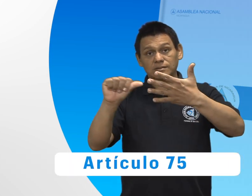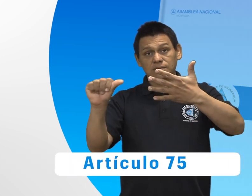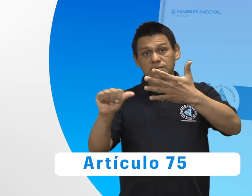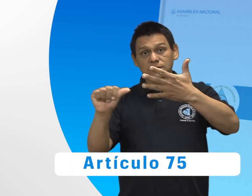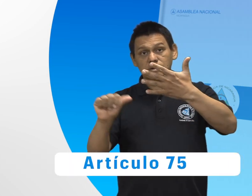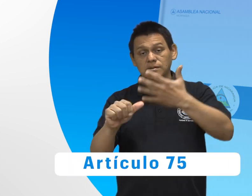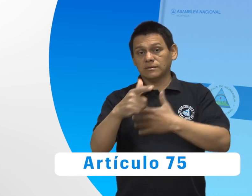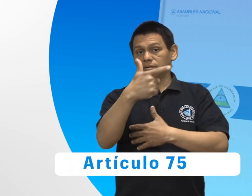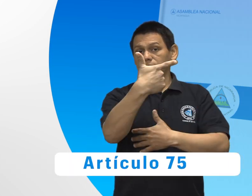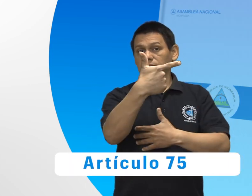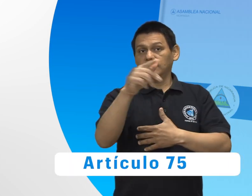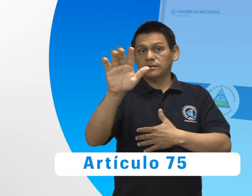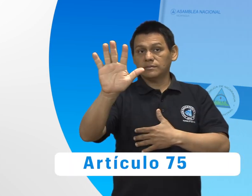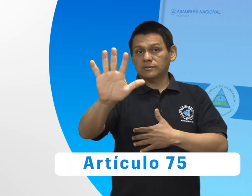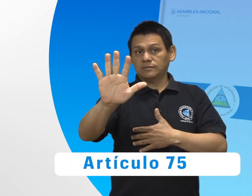Artículo 75